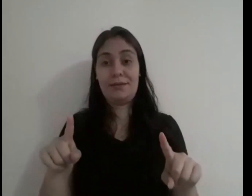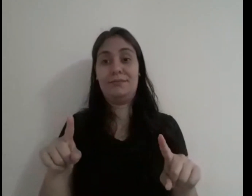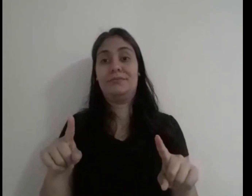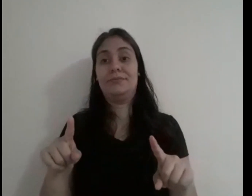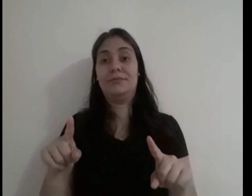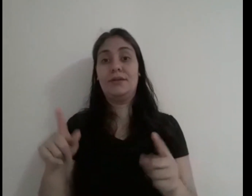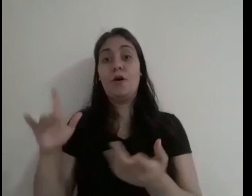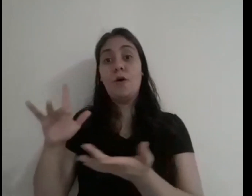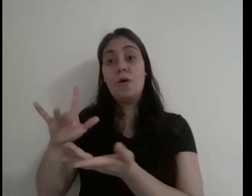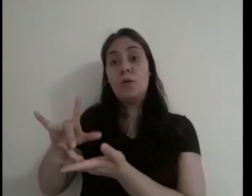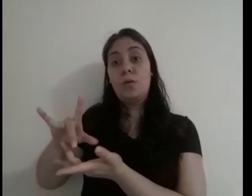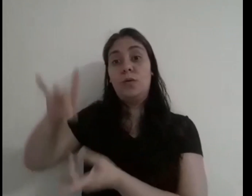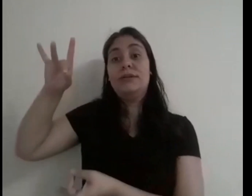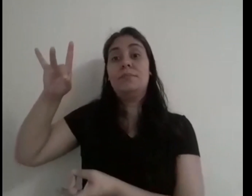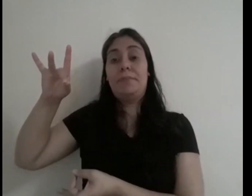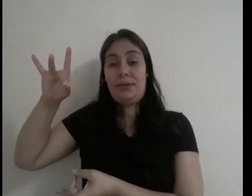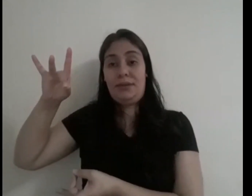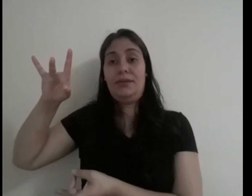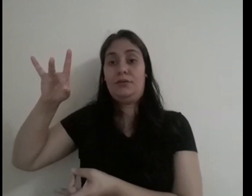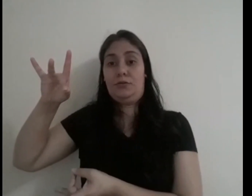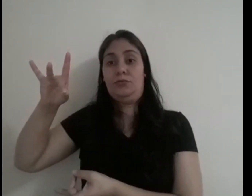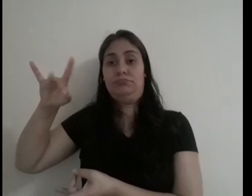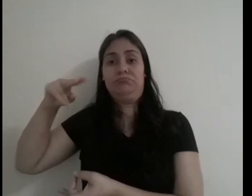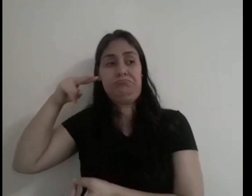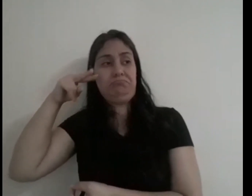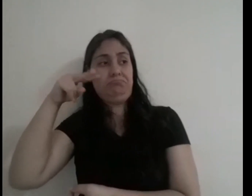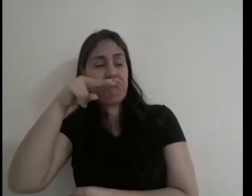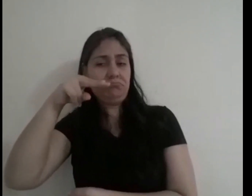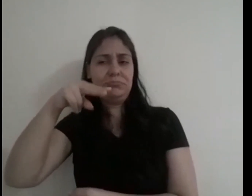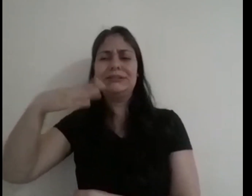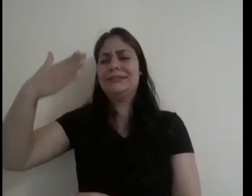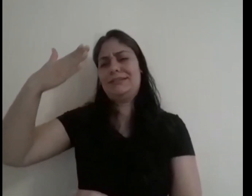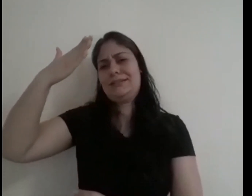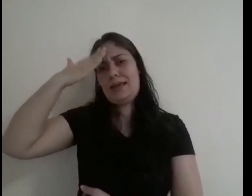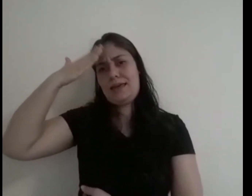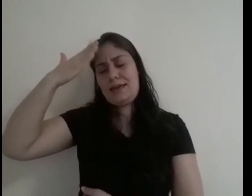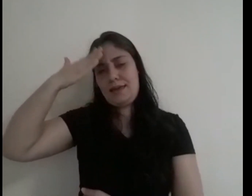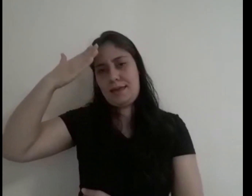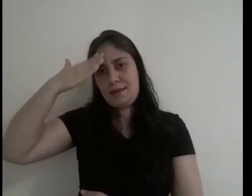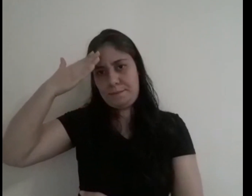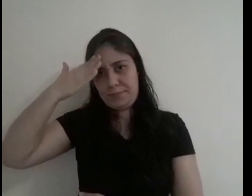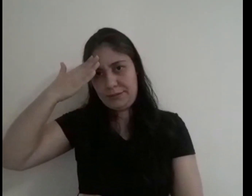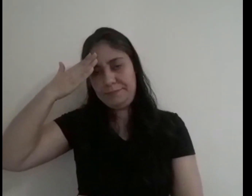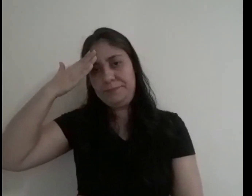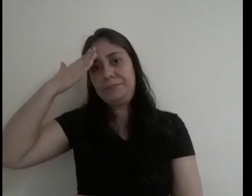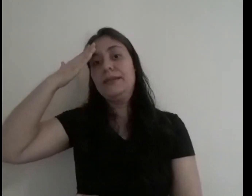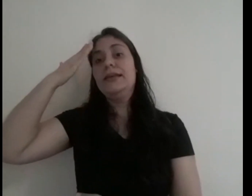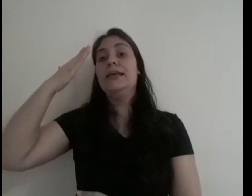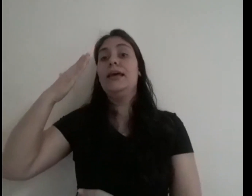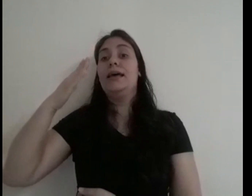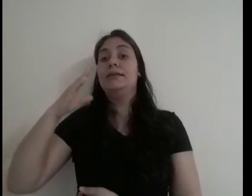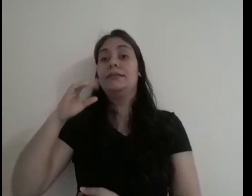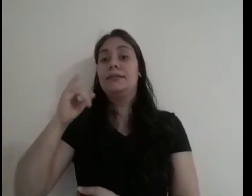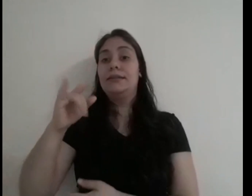dificuldades. Mas, os espíritos vendo aquilo, sabiam que isso podia acontecer,